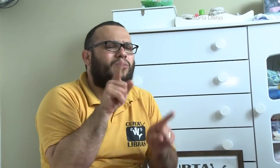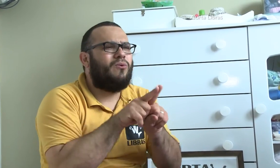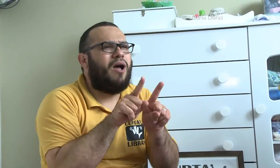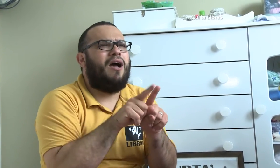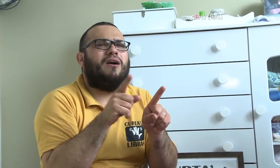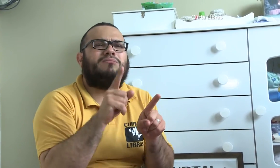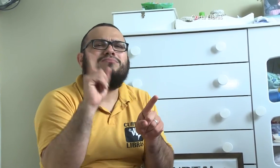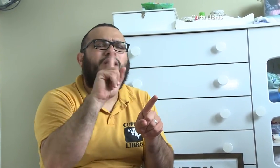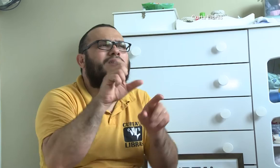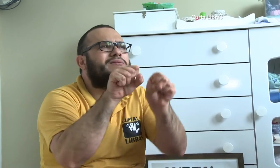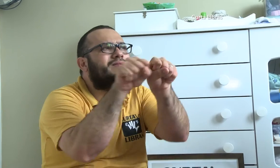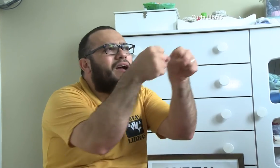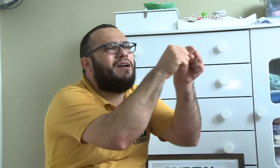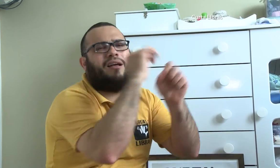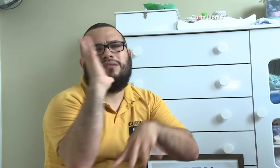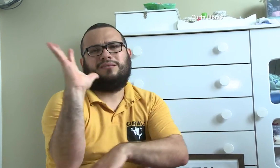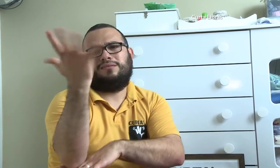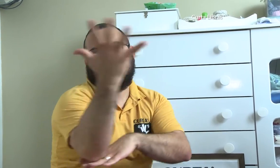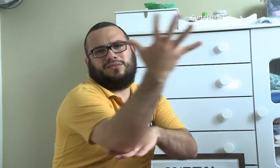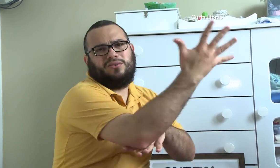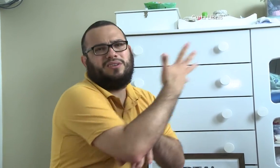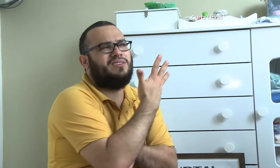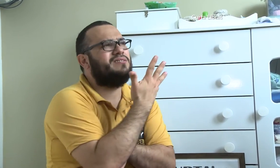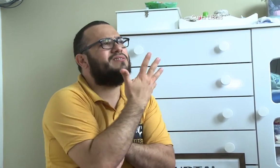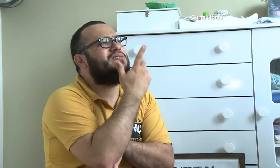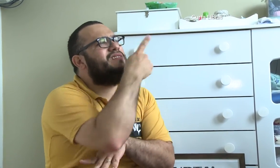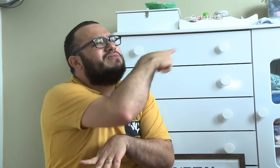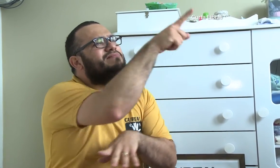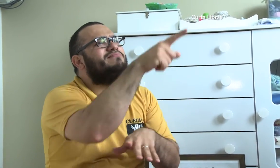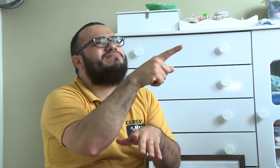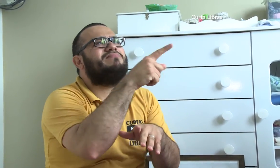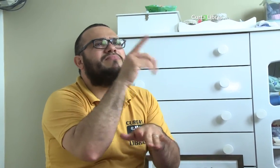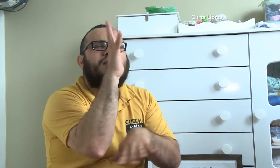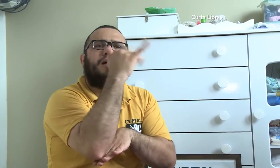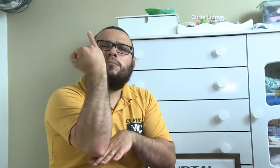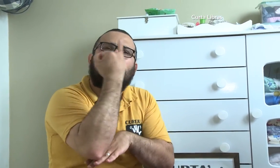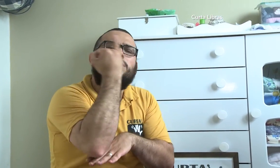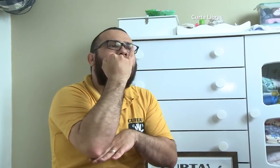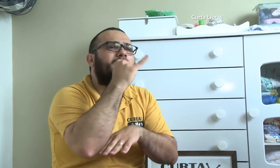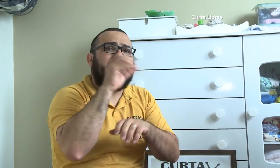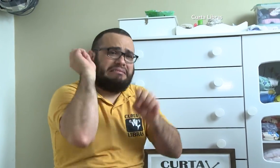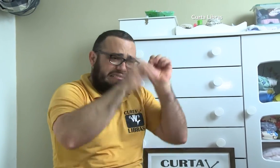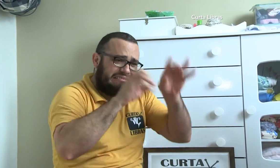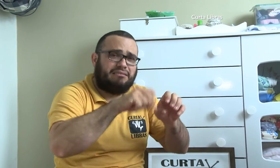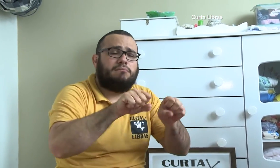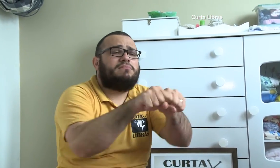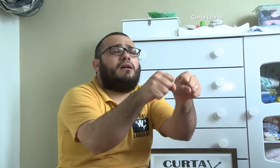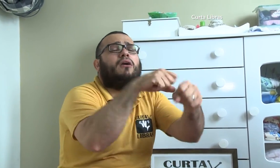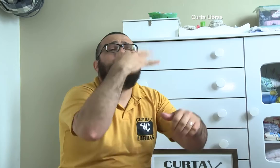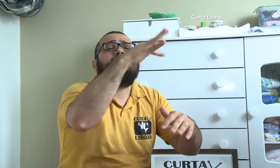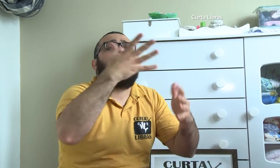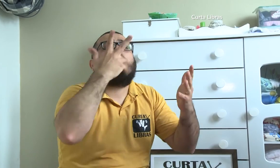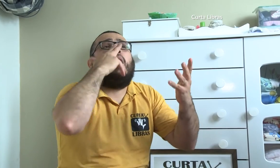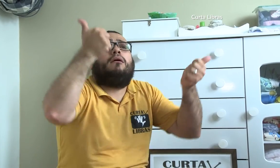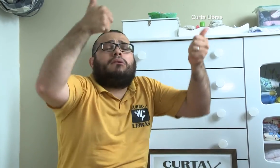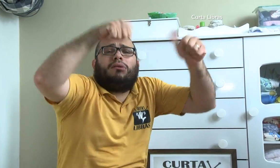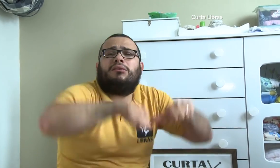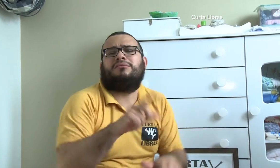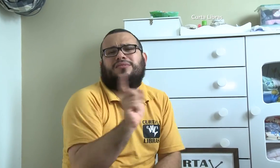Poluindo a natureza, nós também seremos prejudicados. Nós devemos agradecer e cuidar da natureza, não poluí-la porque ela é muito importante